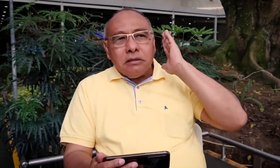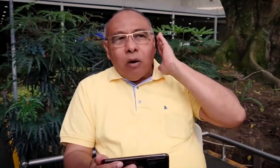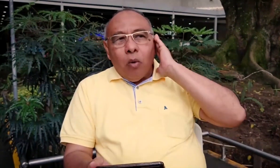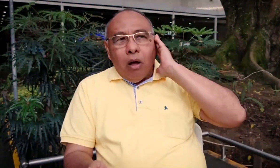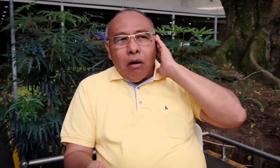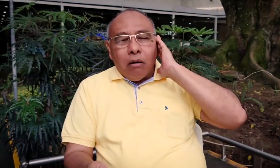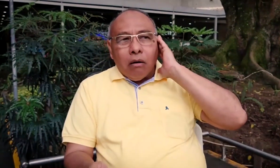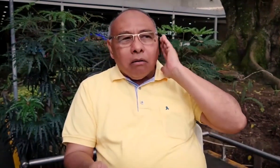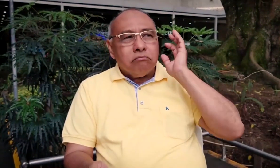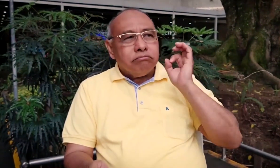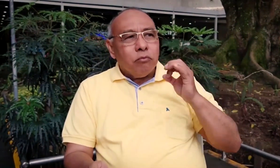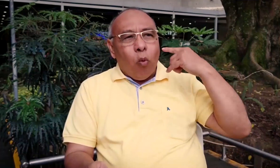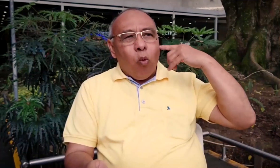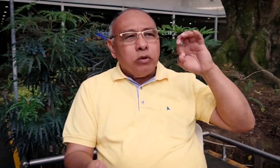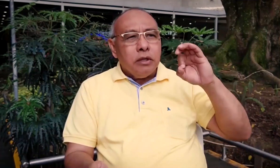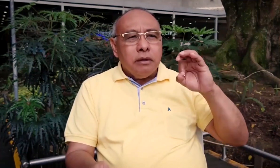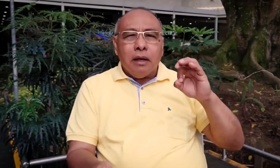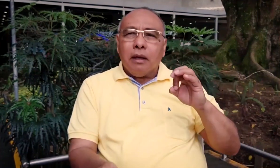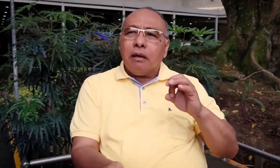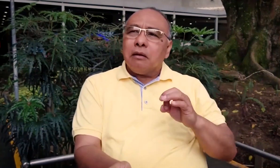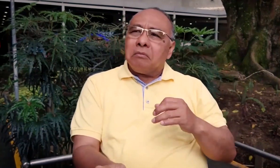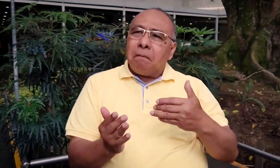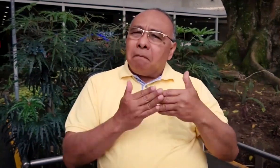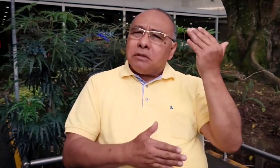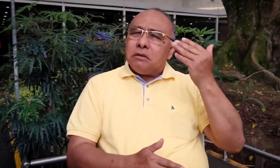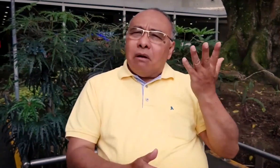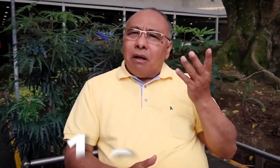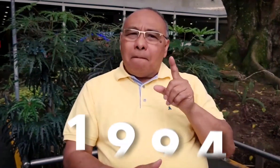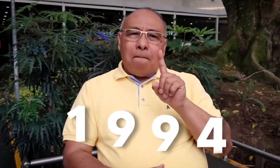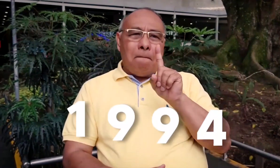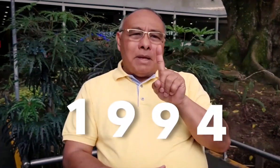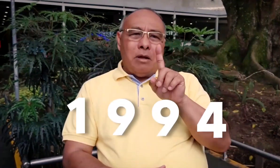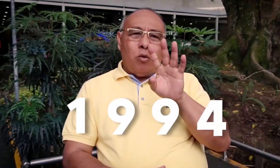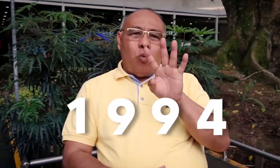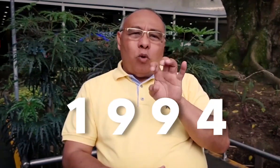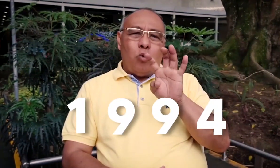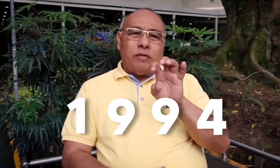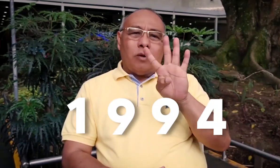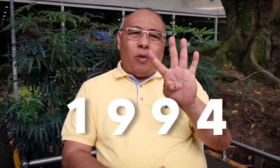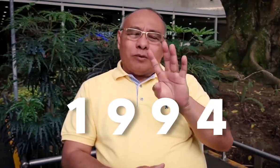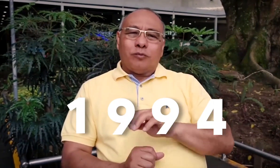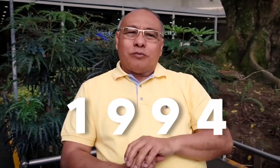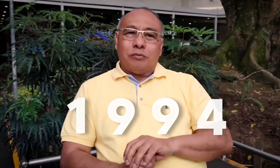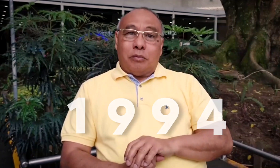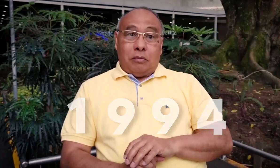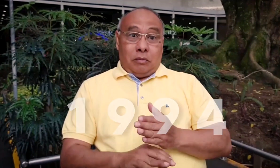El celular se empezó a usar más o menos en el año 1994. Antes de esa